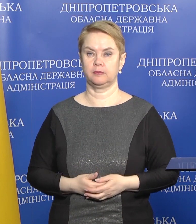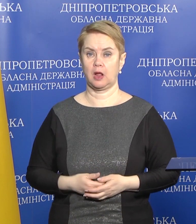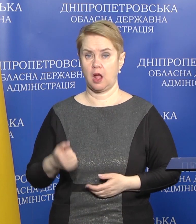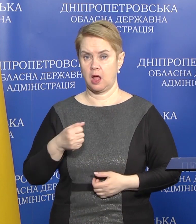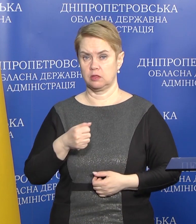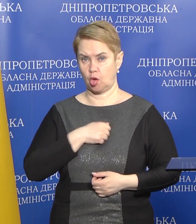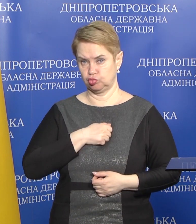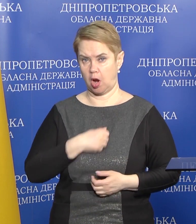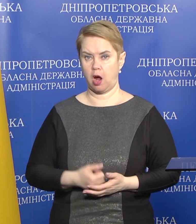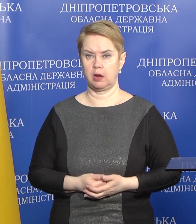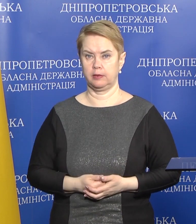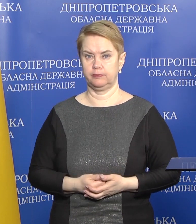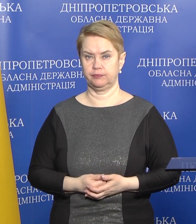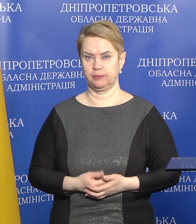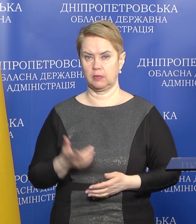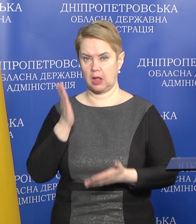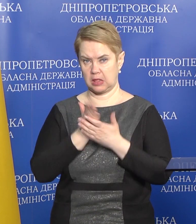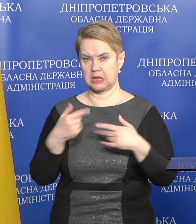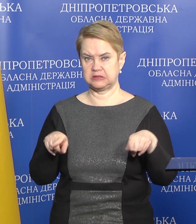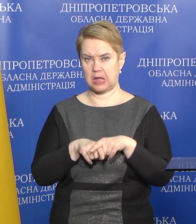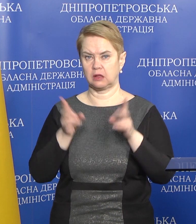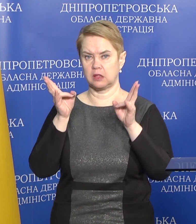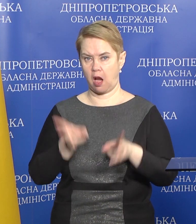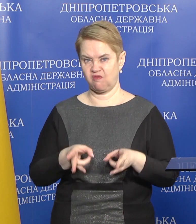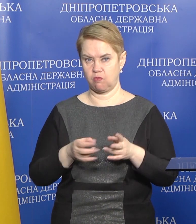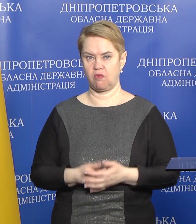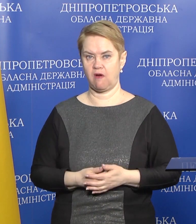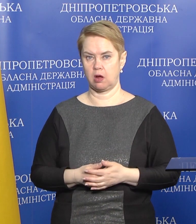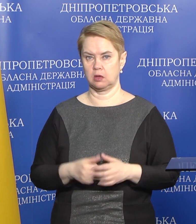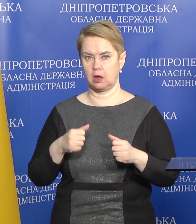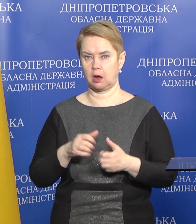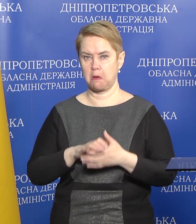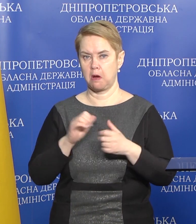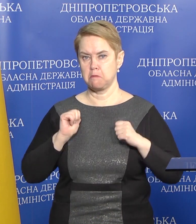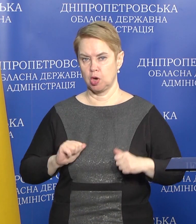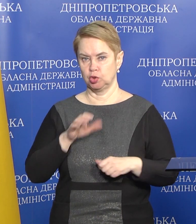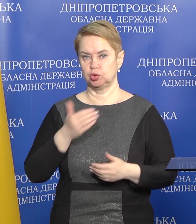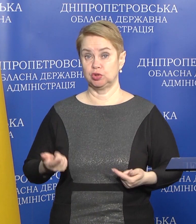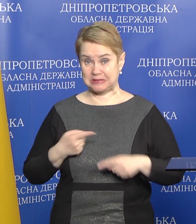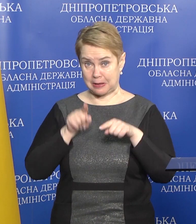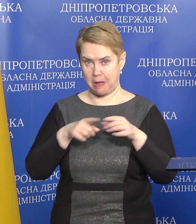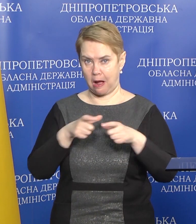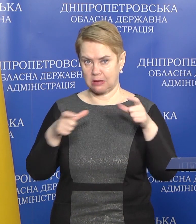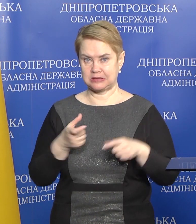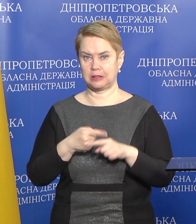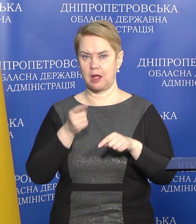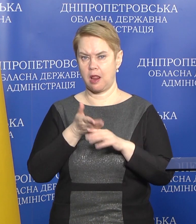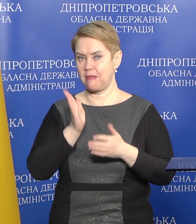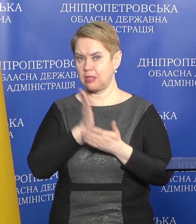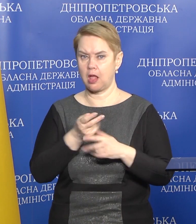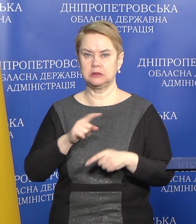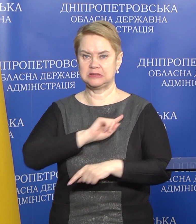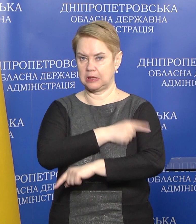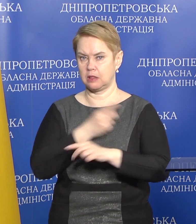На жаль, є також травмування мирних жителів даними касетними елементами. Вони дуже є